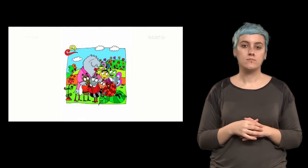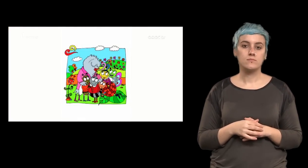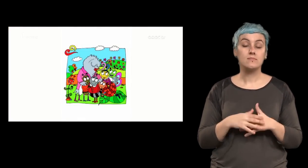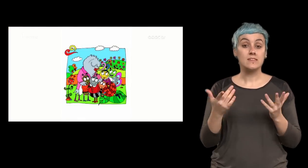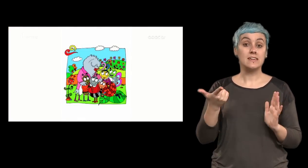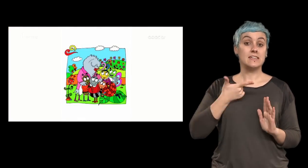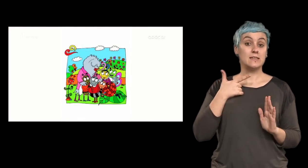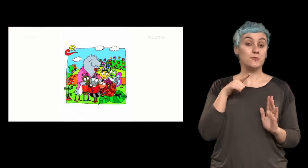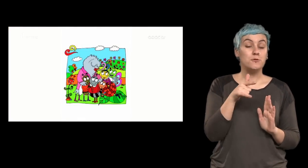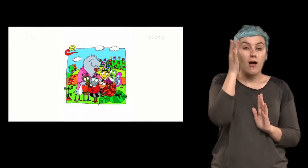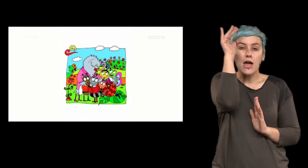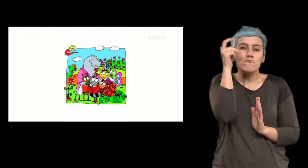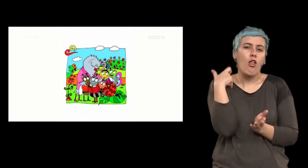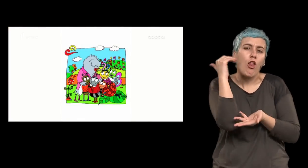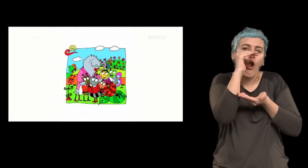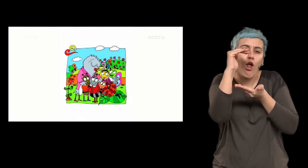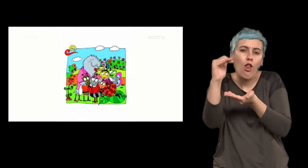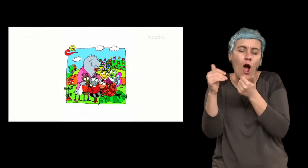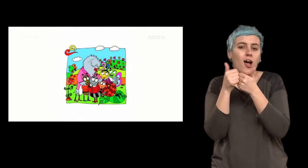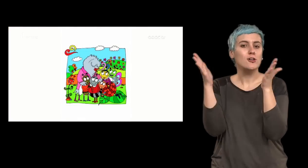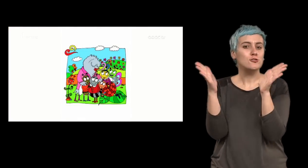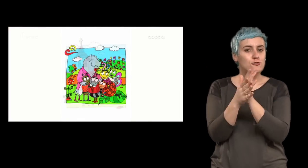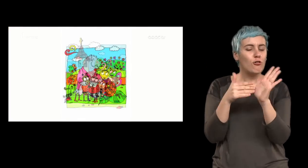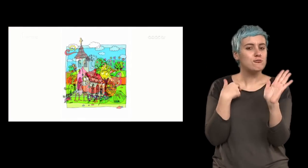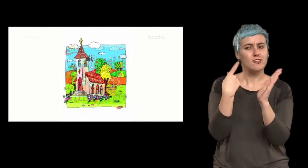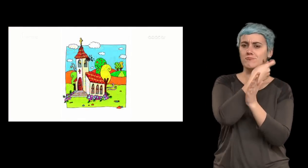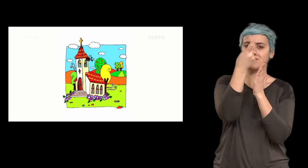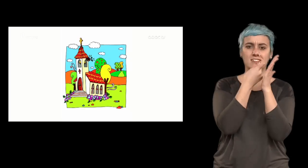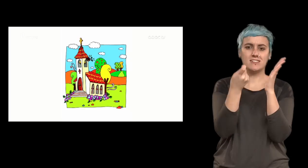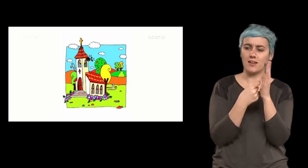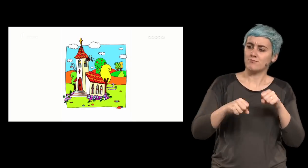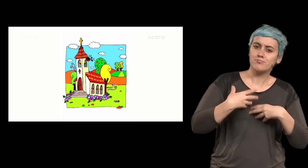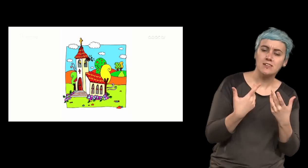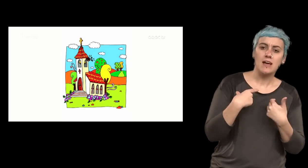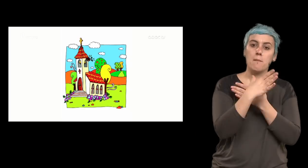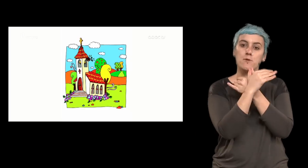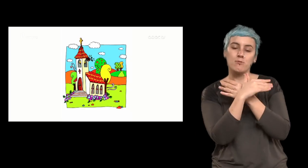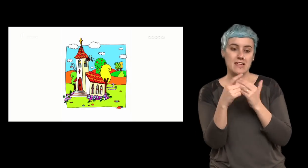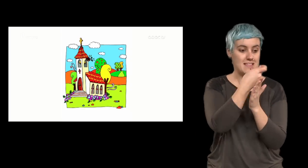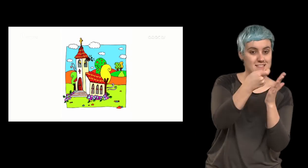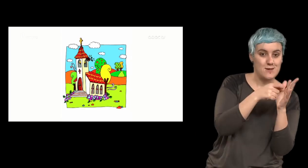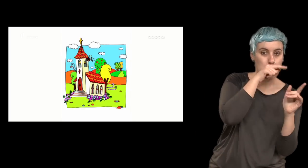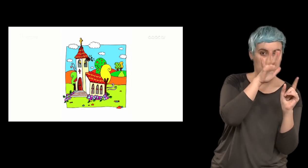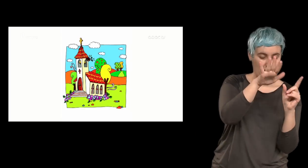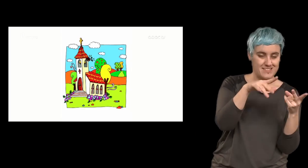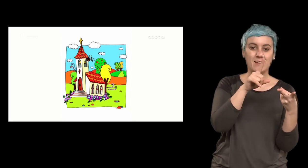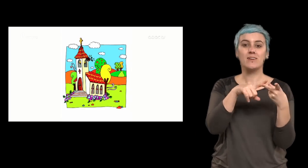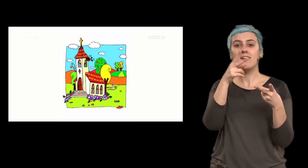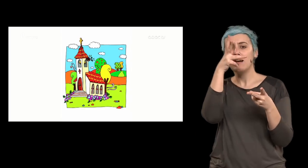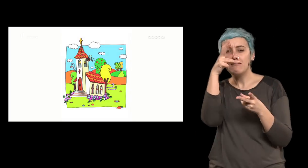na turma dos animais pequeninos todos começaram a desenhar a borboleta fez um pássaro a cigarra preferiu